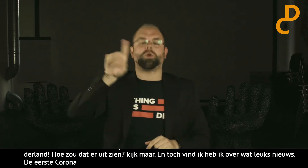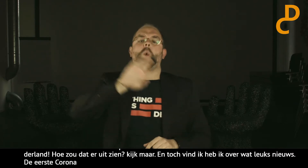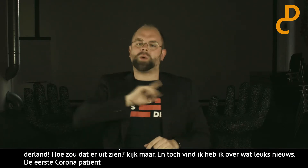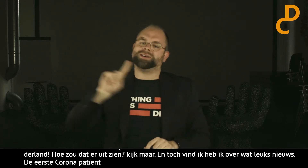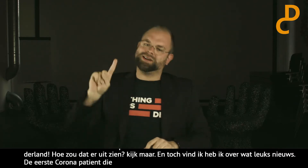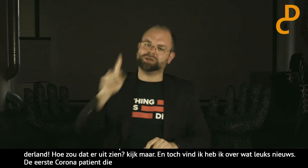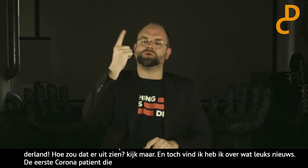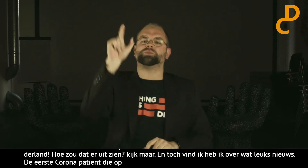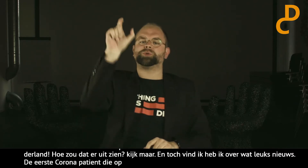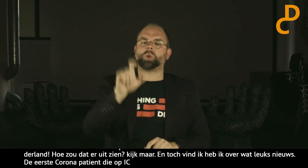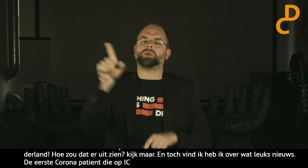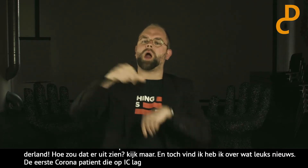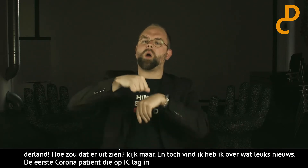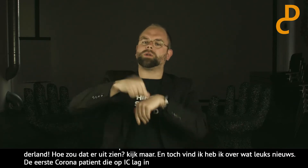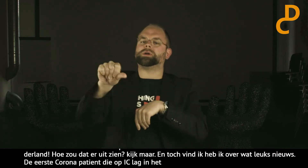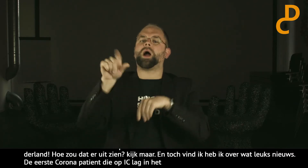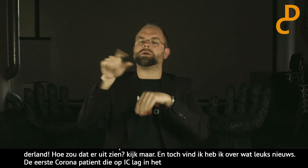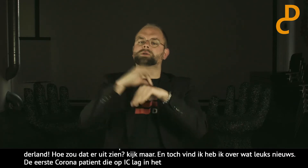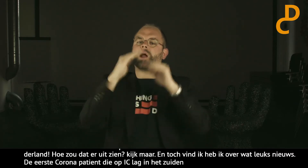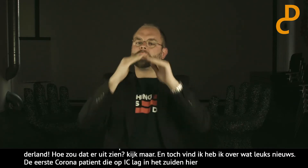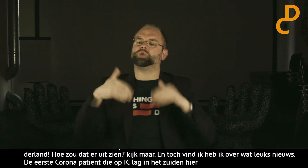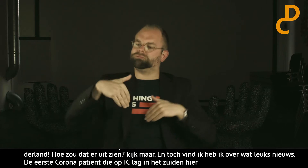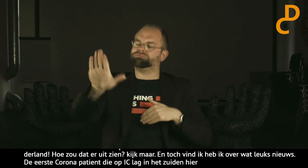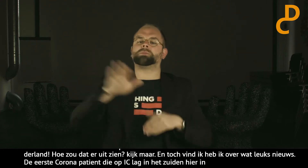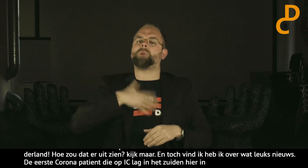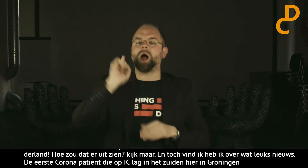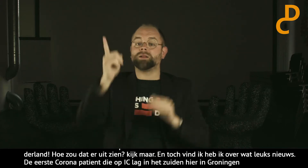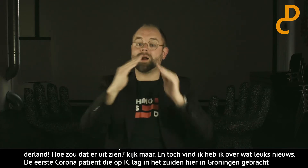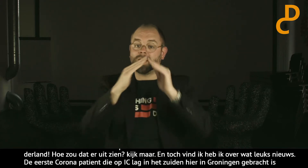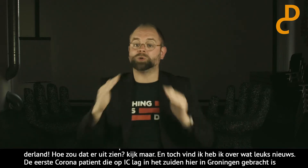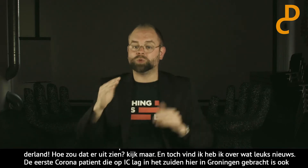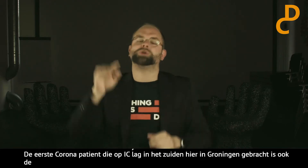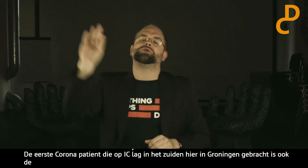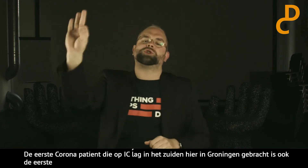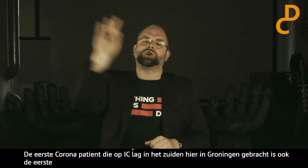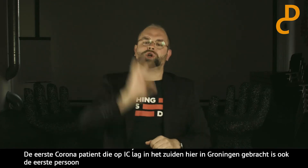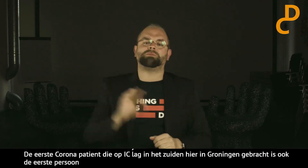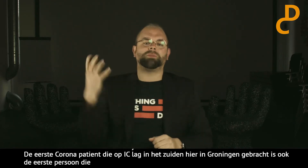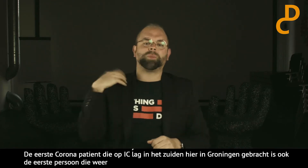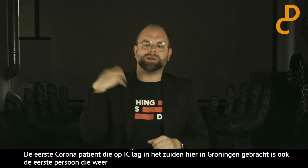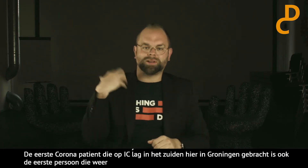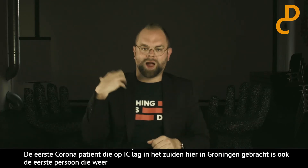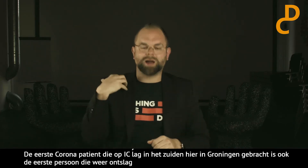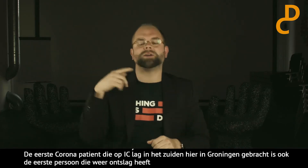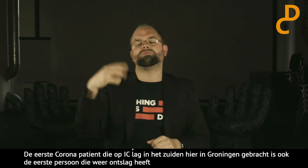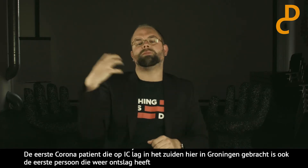in Groningen gebracht. Is de eerste persoon die ook weer ontslag heeft gekregen vanuit het ziekenhuis. En weer naar huis toe mocht. Terug naar Breda.